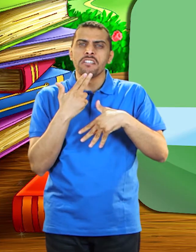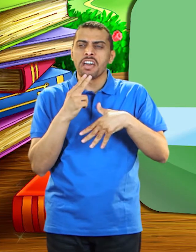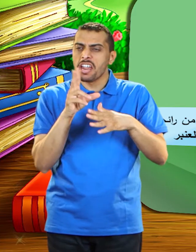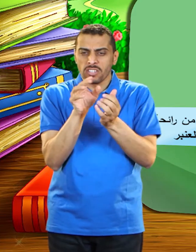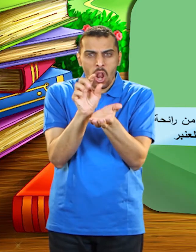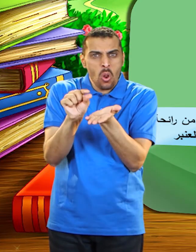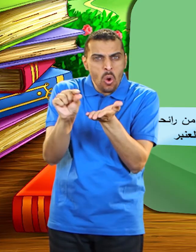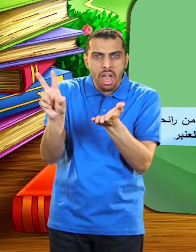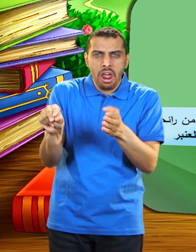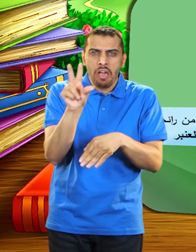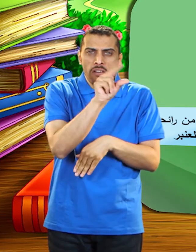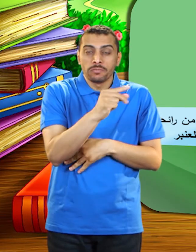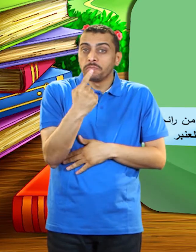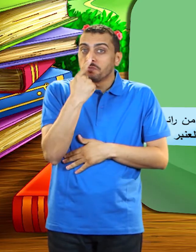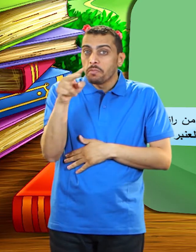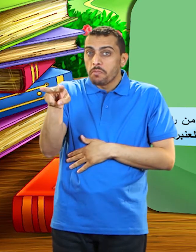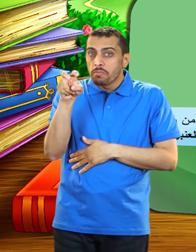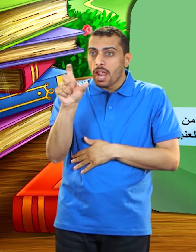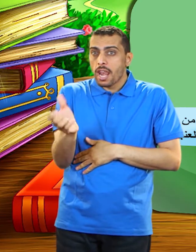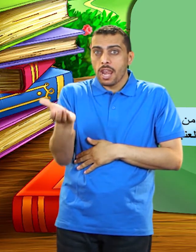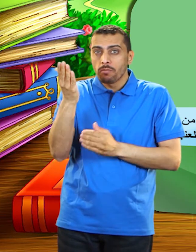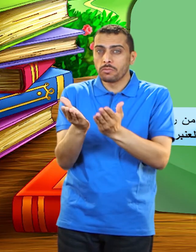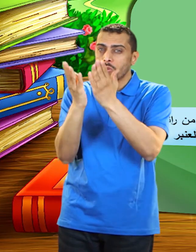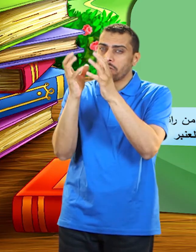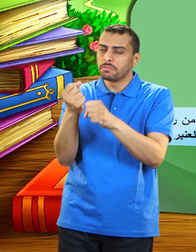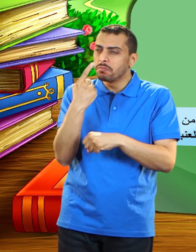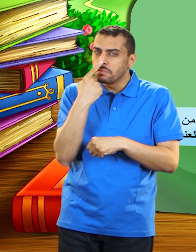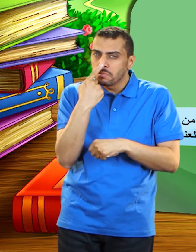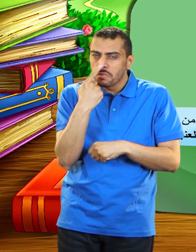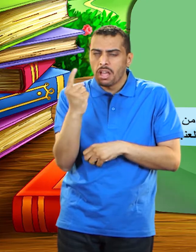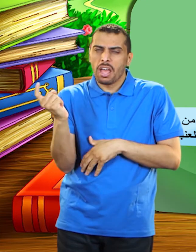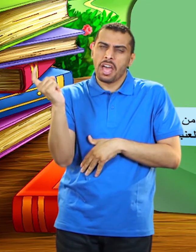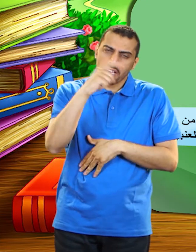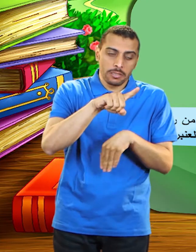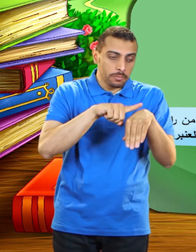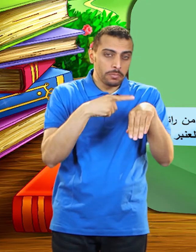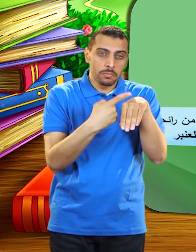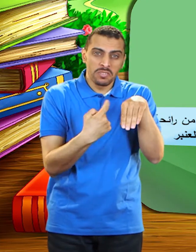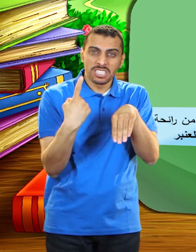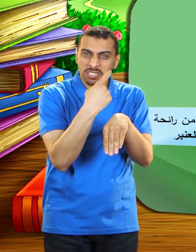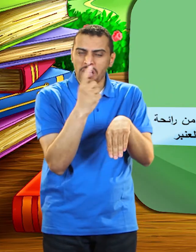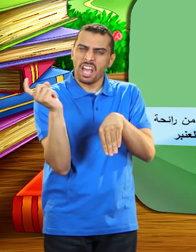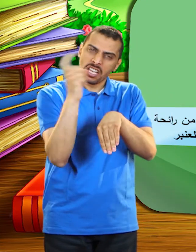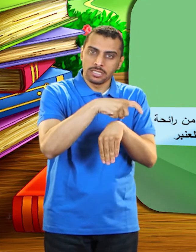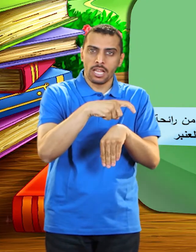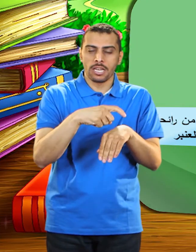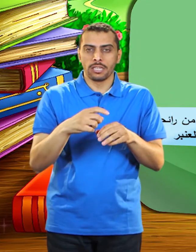وكانت رائحته صلى الله عليه وسلم أطيب من رائحة المسك والعنبر